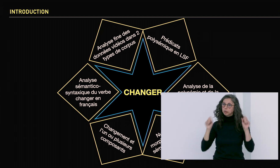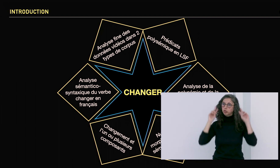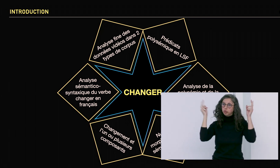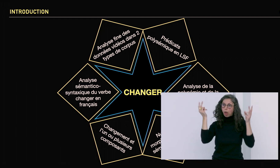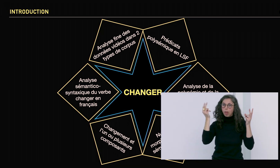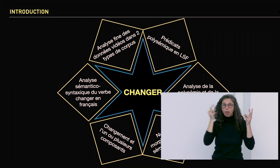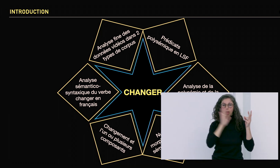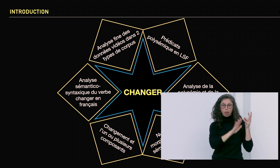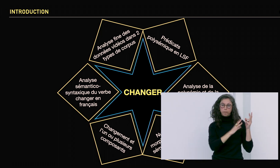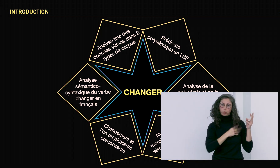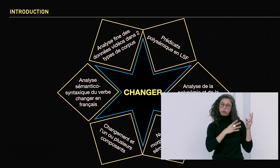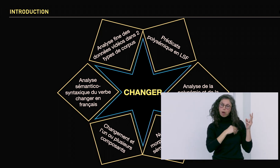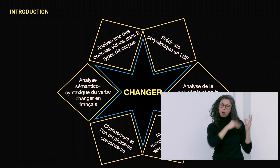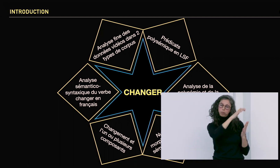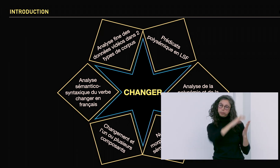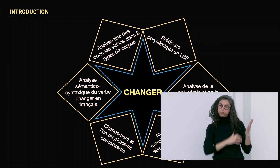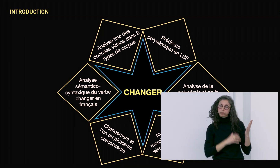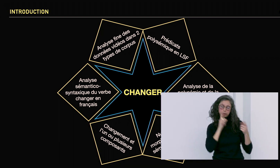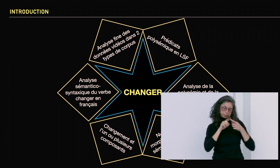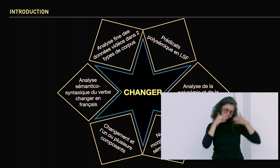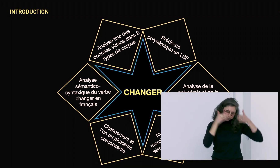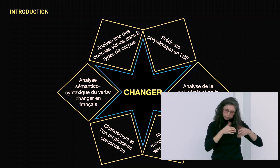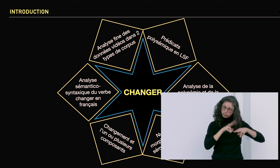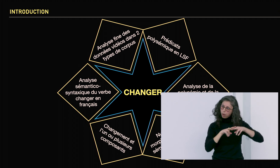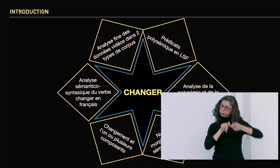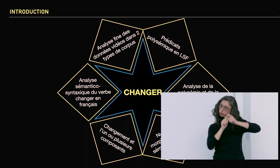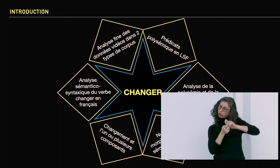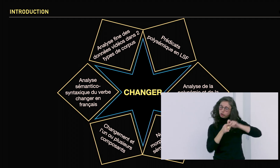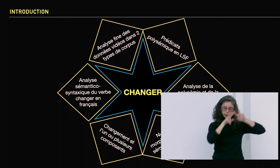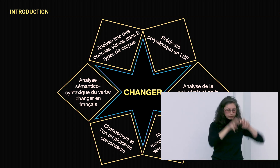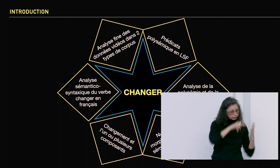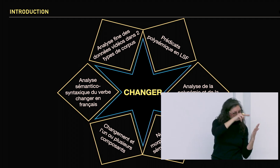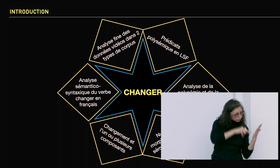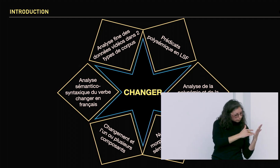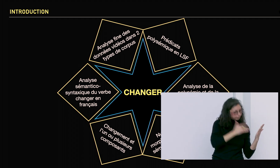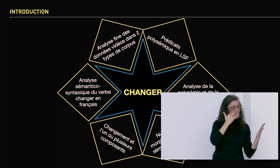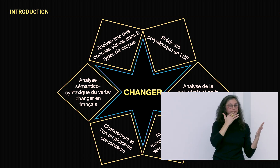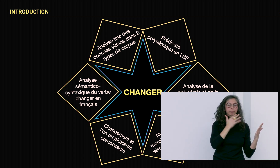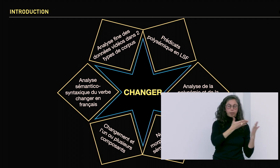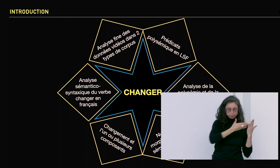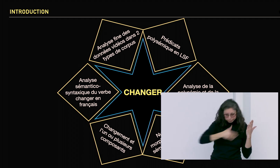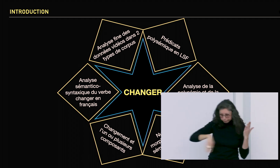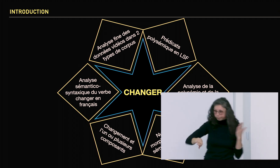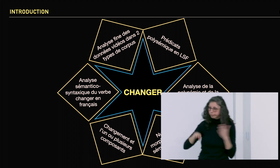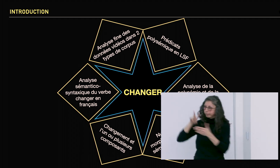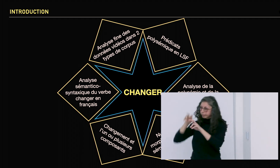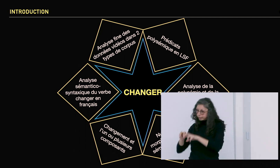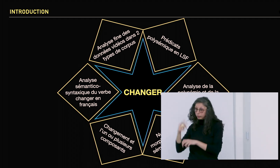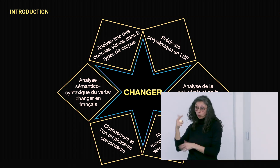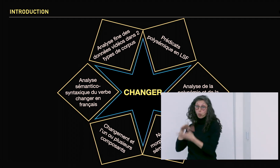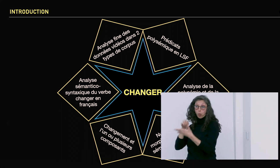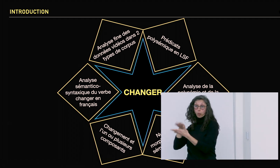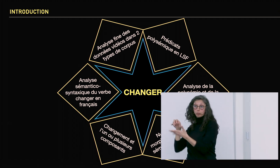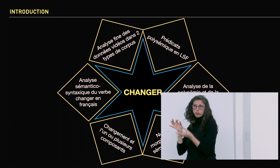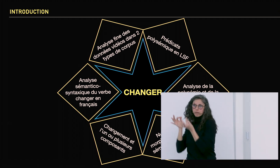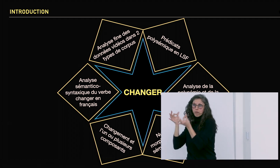Et tout d'abord une analyse avec des notions de linguistique générale sur justement les différentes variations que pouvait avoir